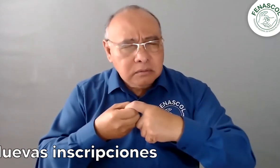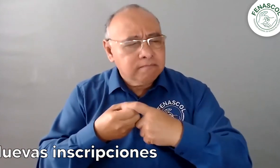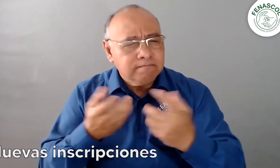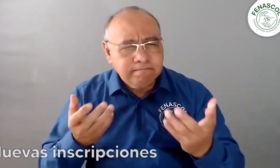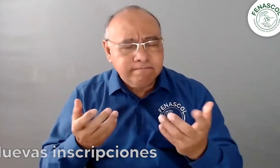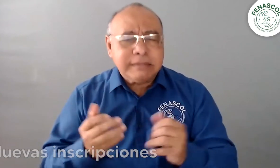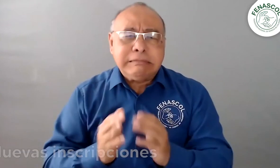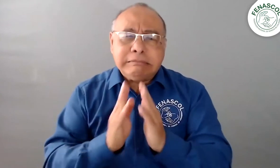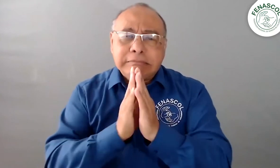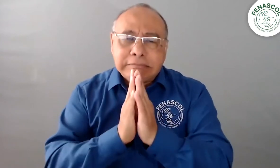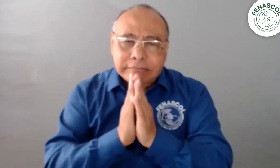personas que tienen moto